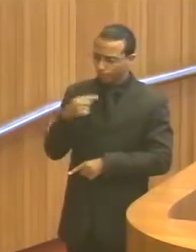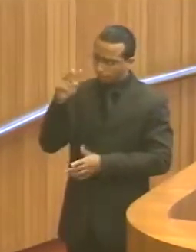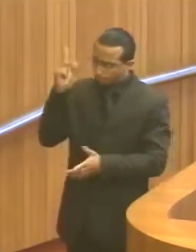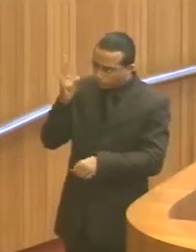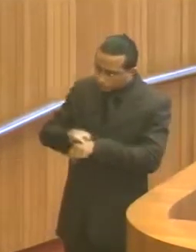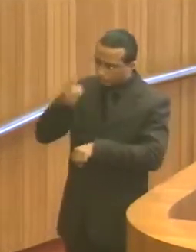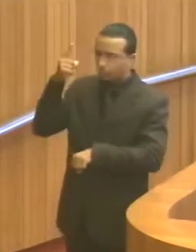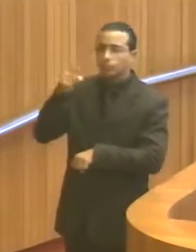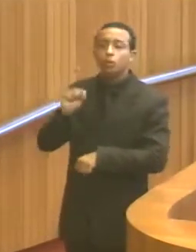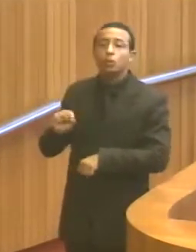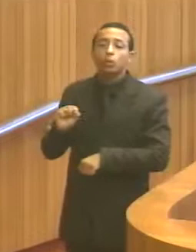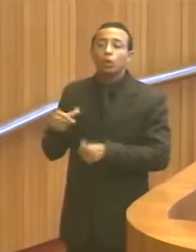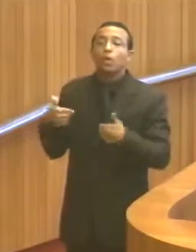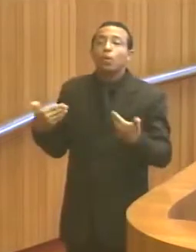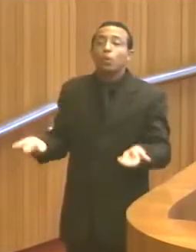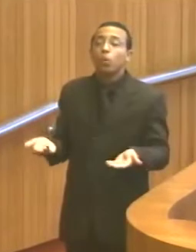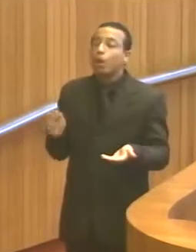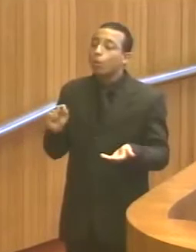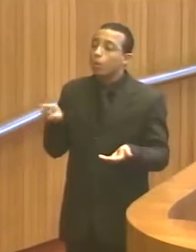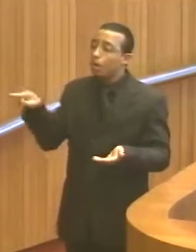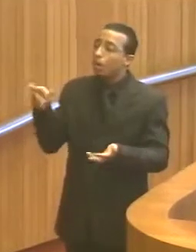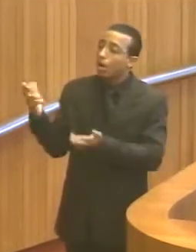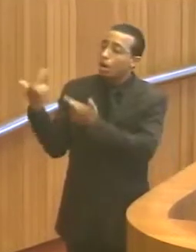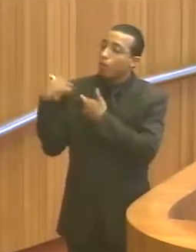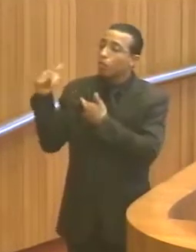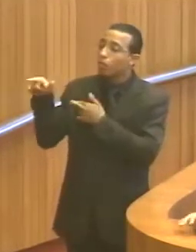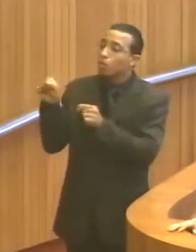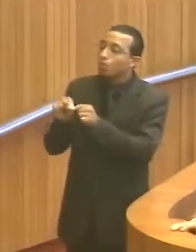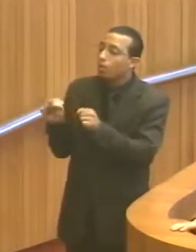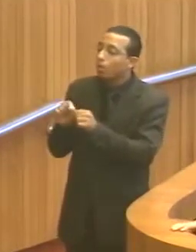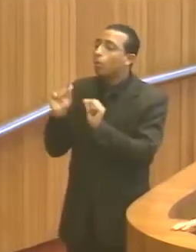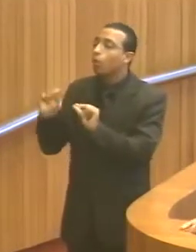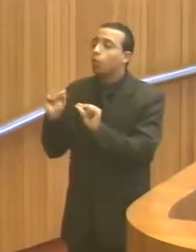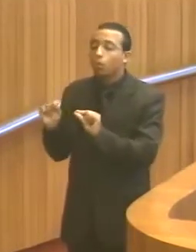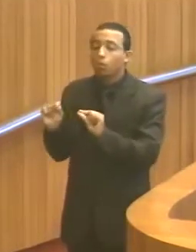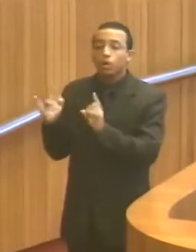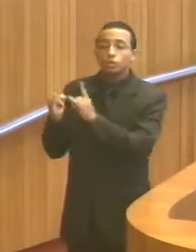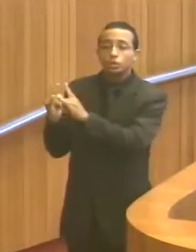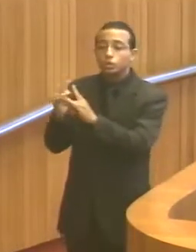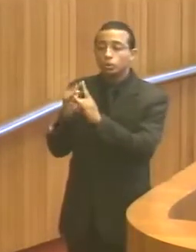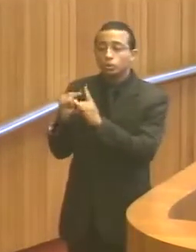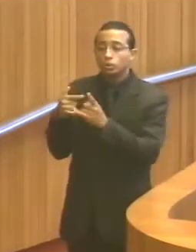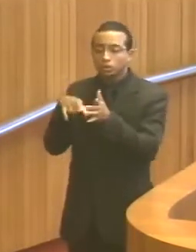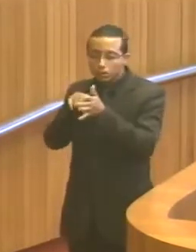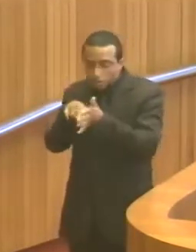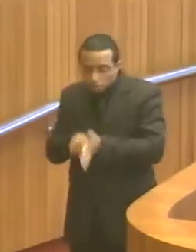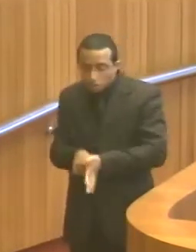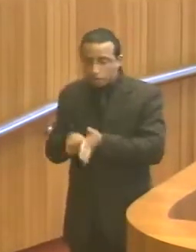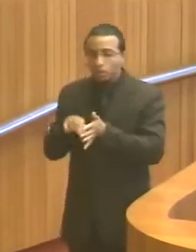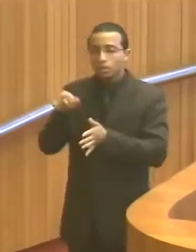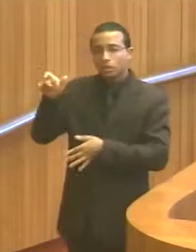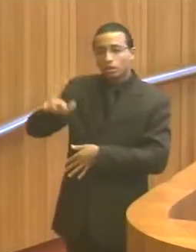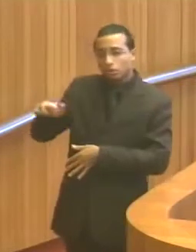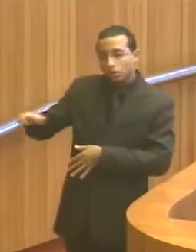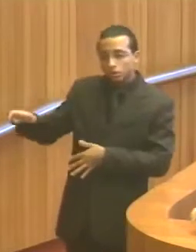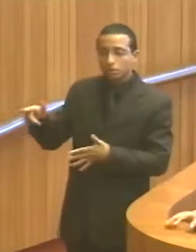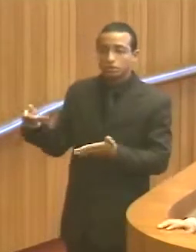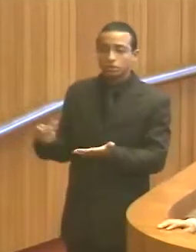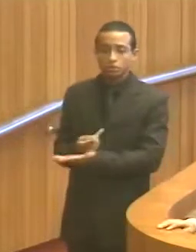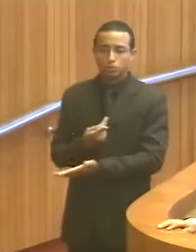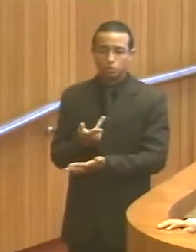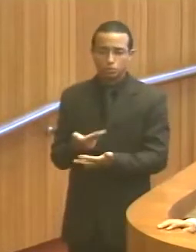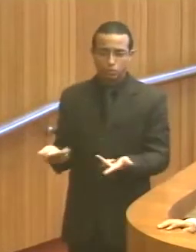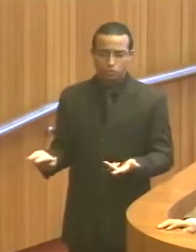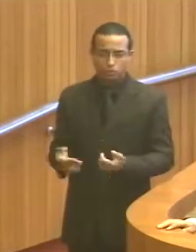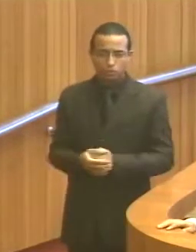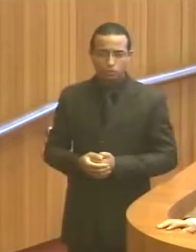verifique qual está sendo o papel das instituições no que diz respeito à investigação desses casos